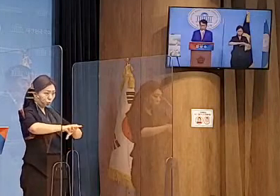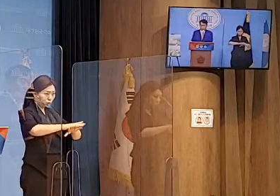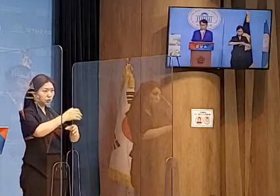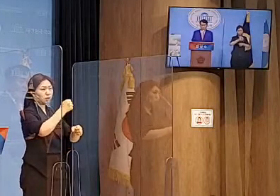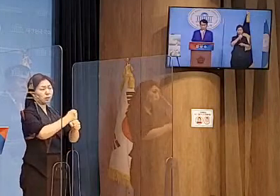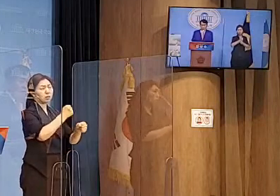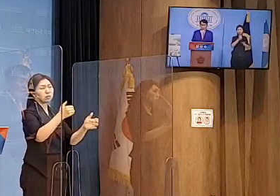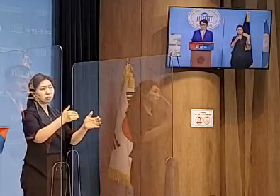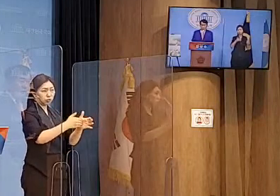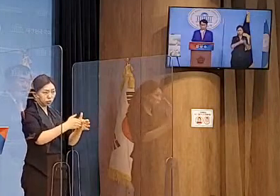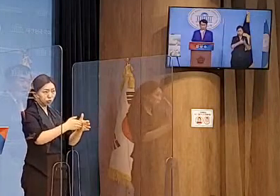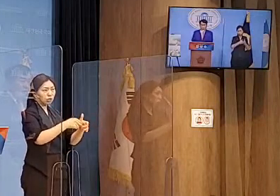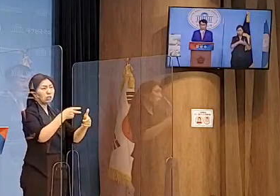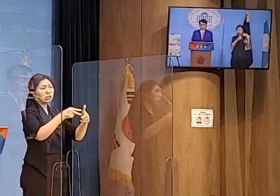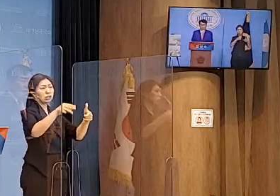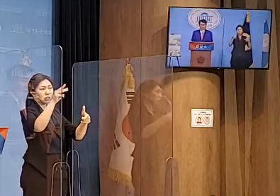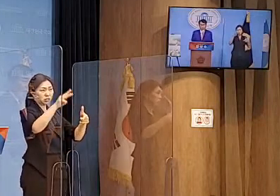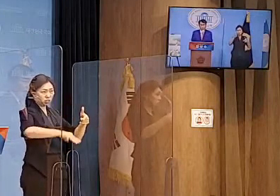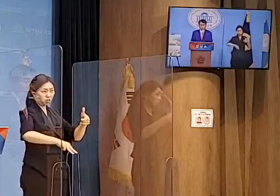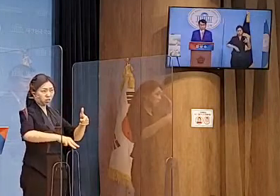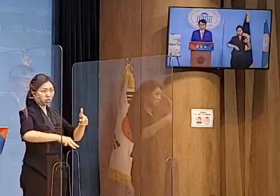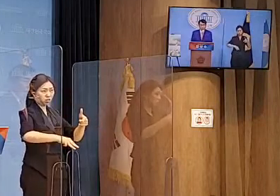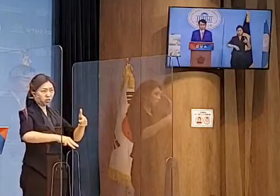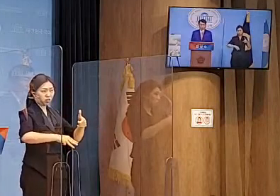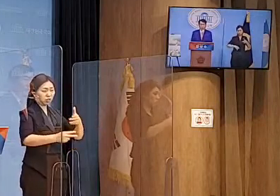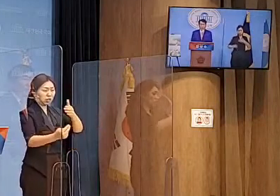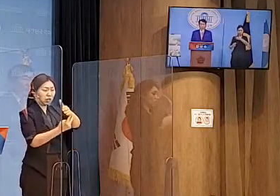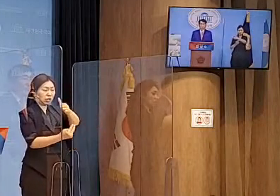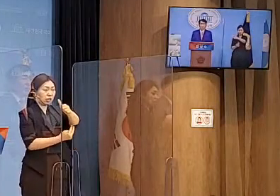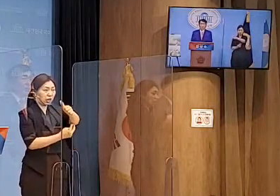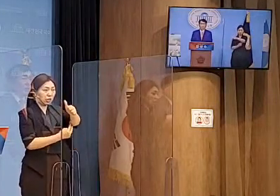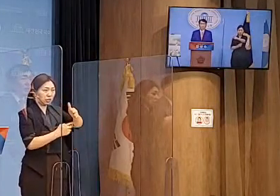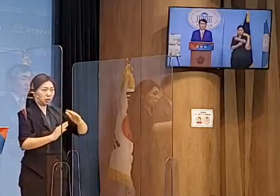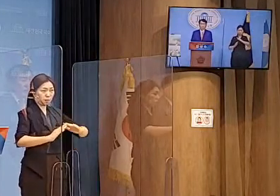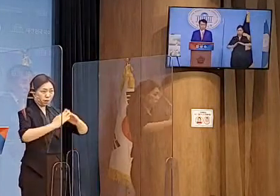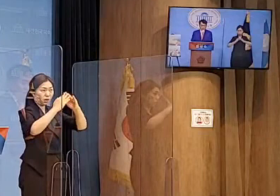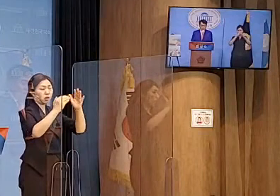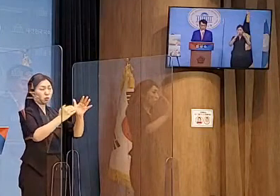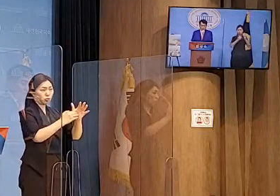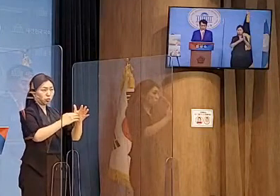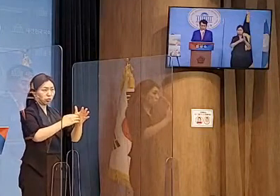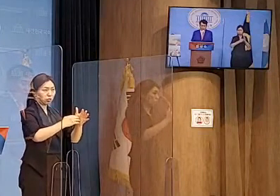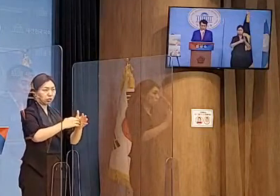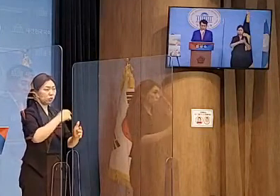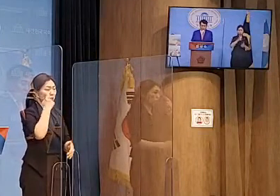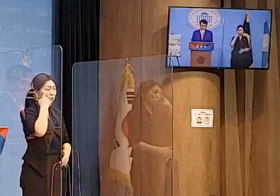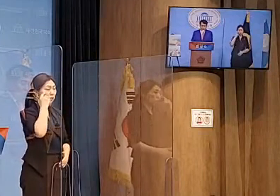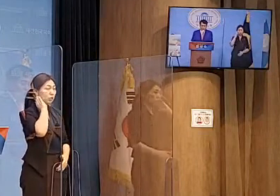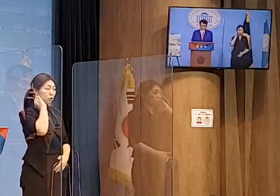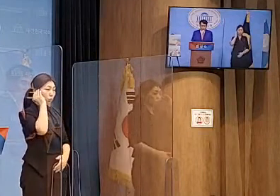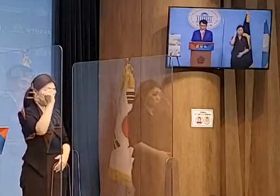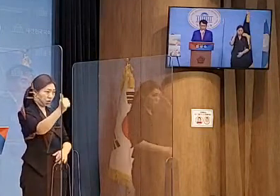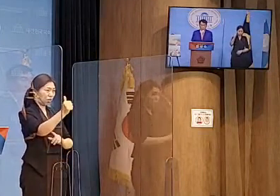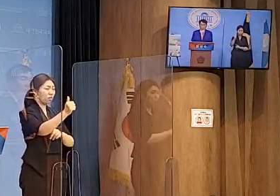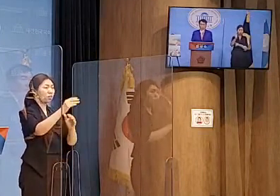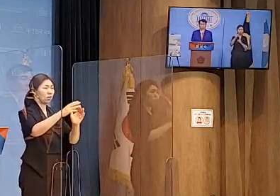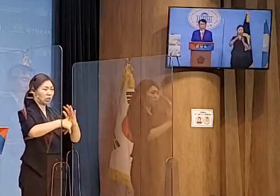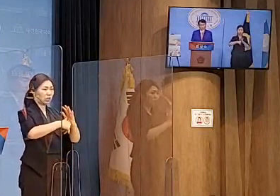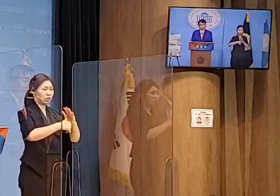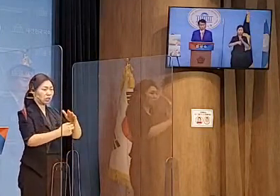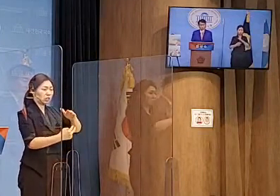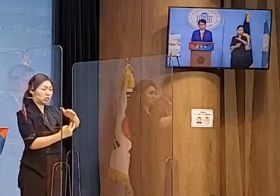인천대교를 건설하였으며 이명박 대통령 때는 인천대교를 완성,